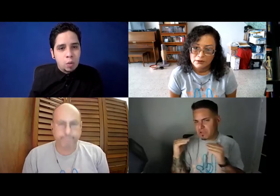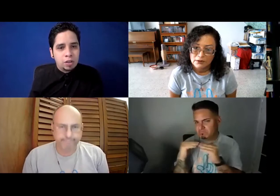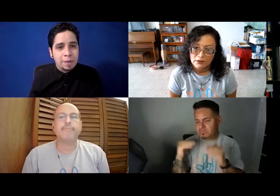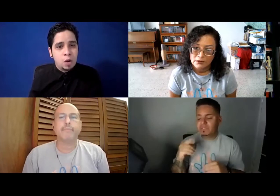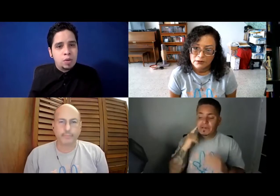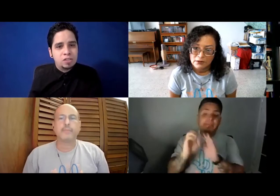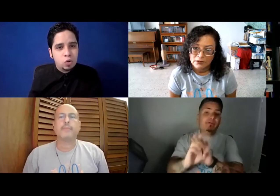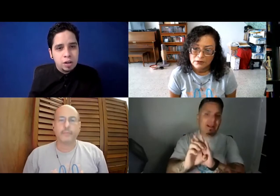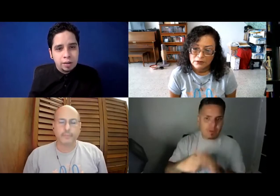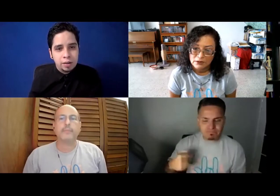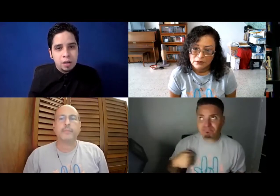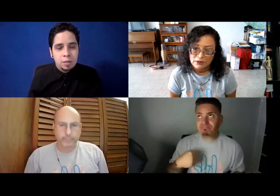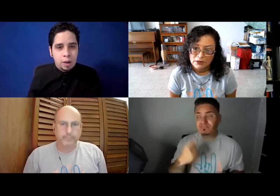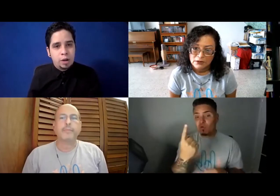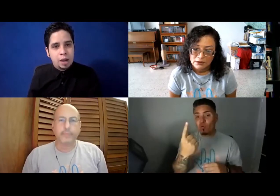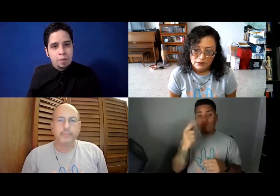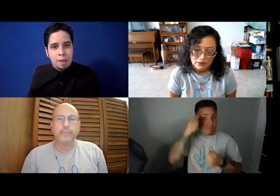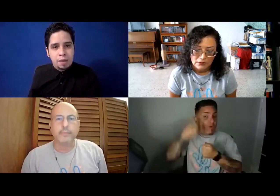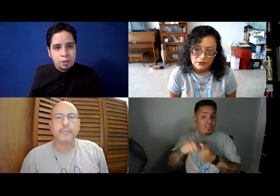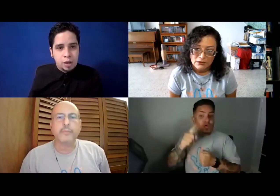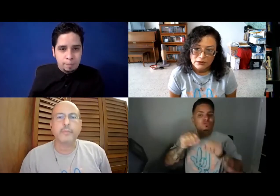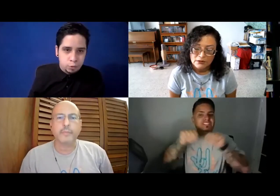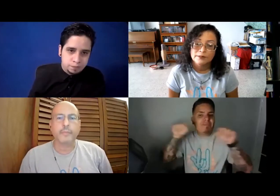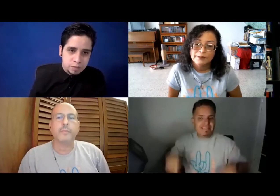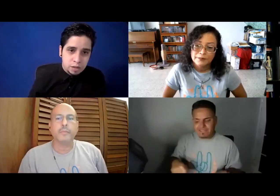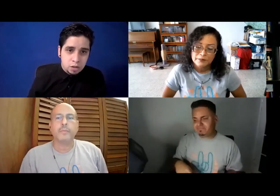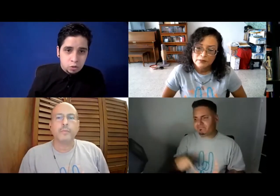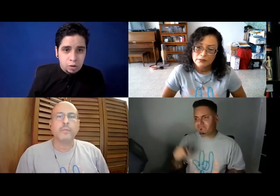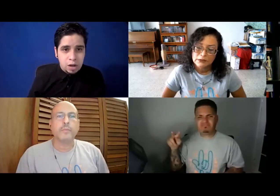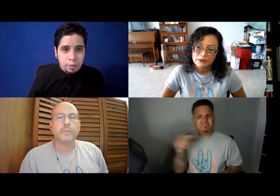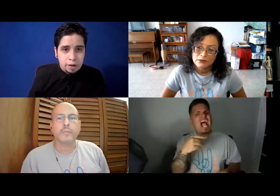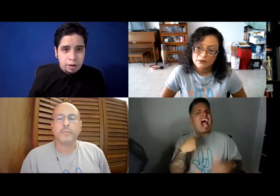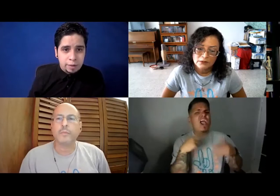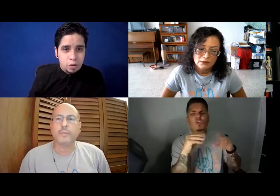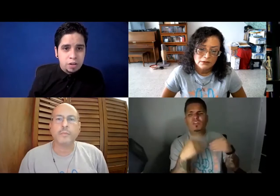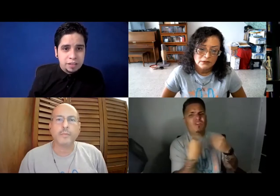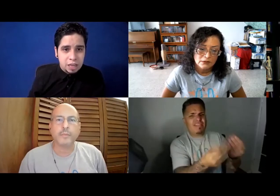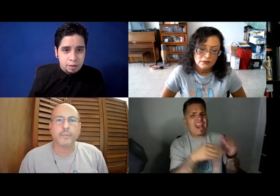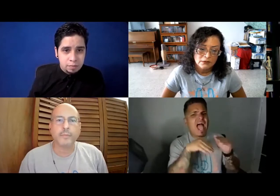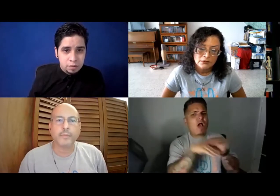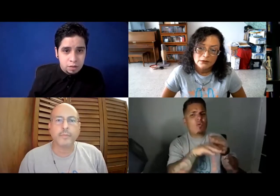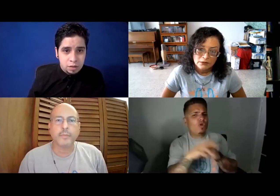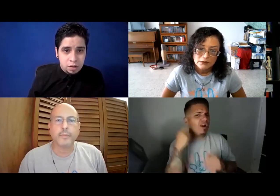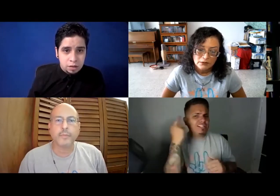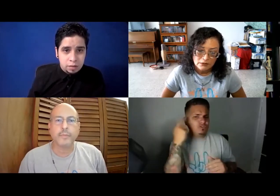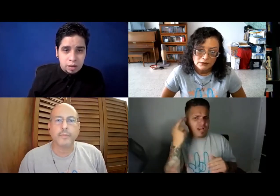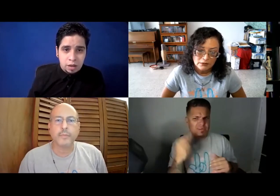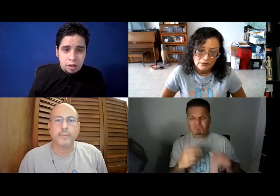acomoda para la comunidad sorda. Porque, por ejemplo, déjame darte un ejemplo. Tú recuerdas, me recuerdo de sistemas que